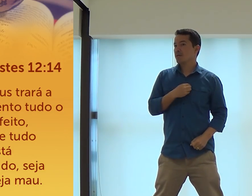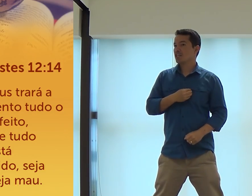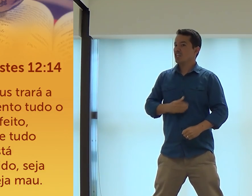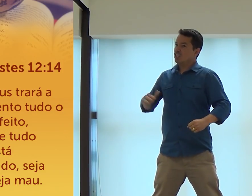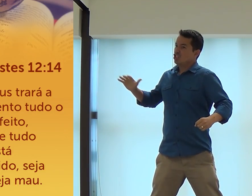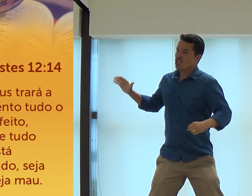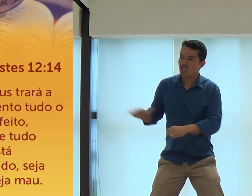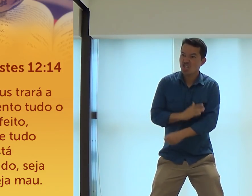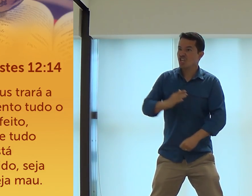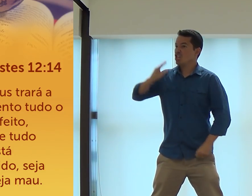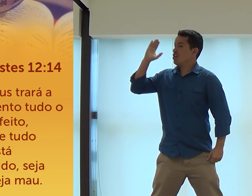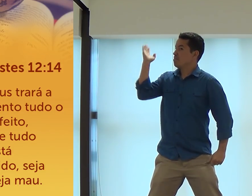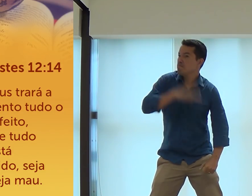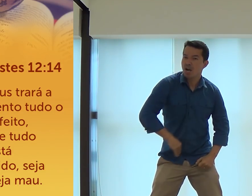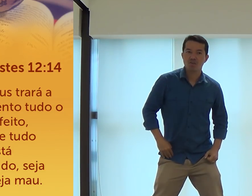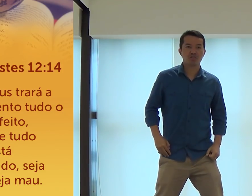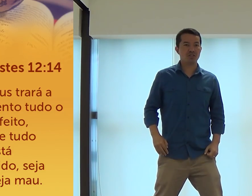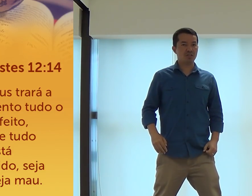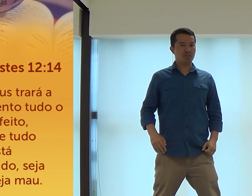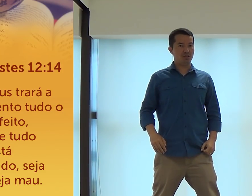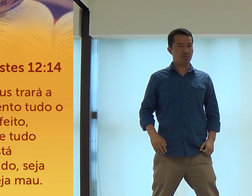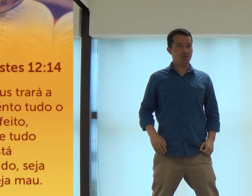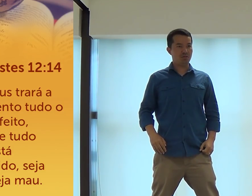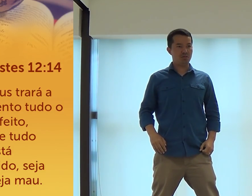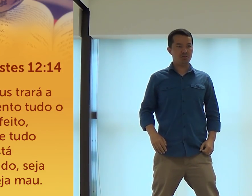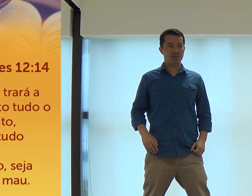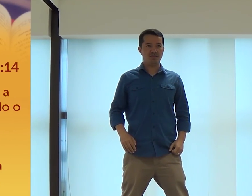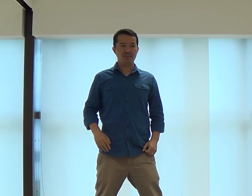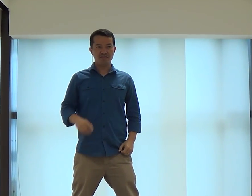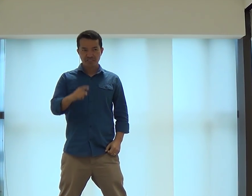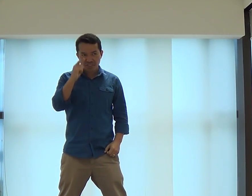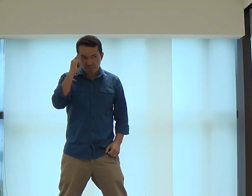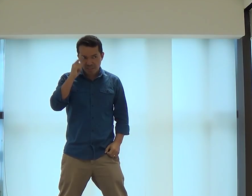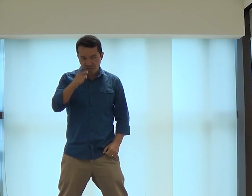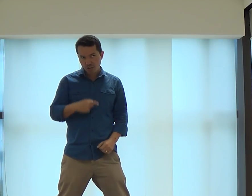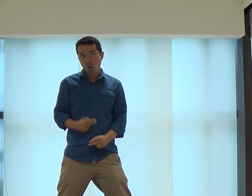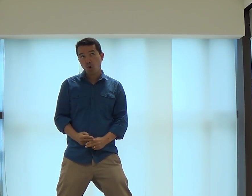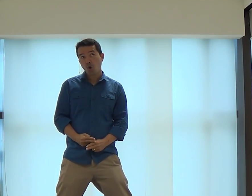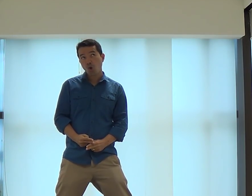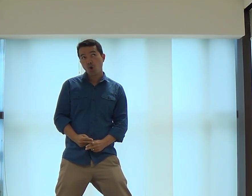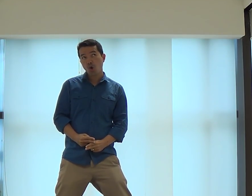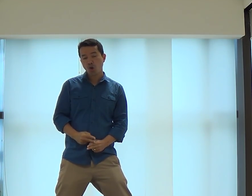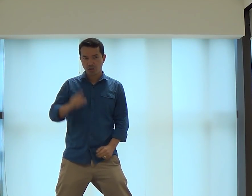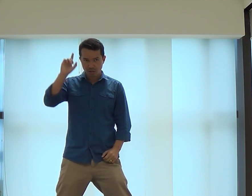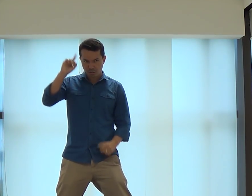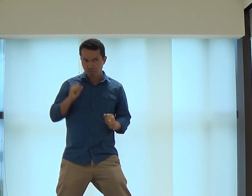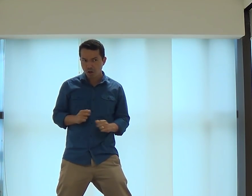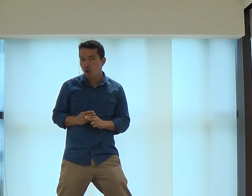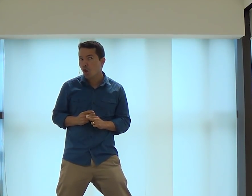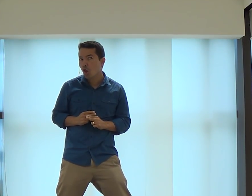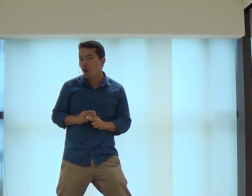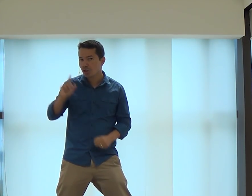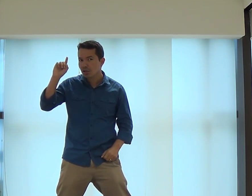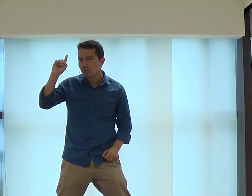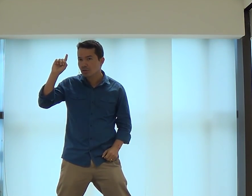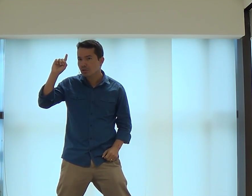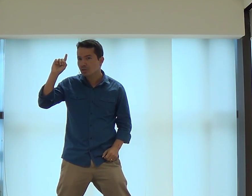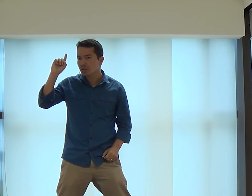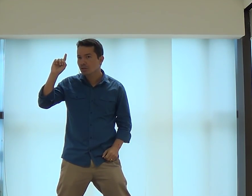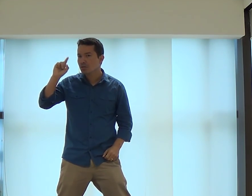cheio de pecado, cheio de maldade. Aí, você pensa, ninguém sabe, você consegue responder de Deus